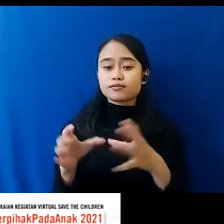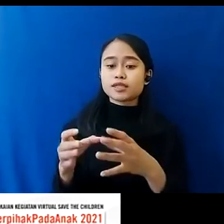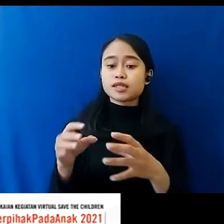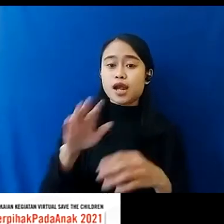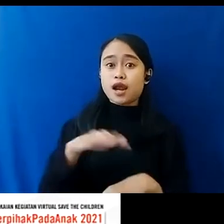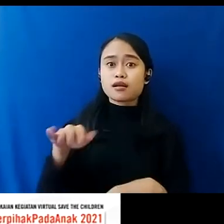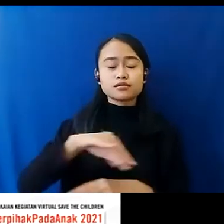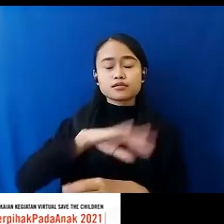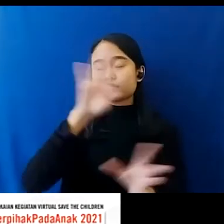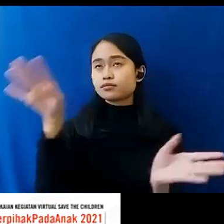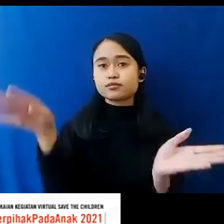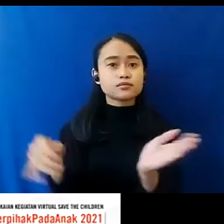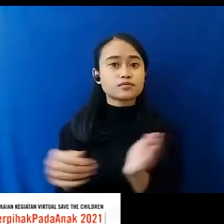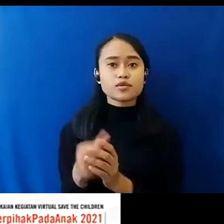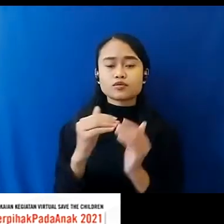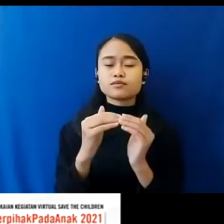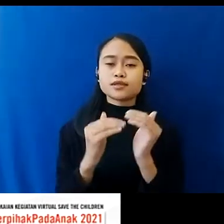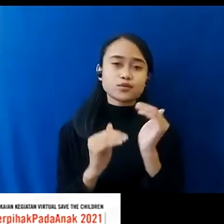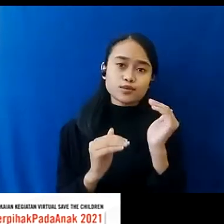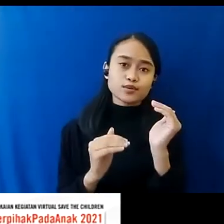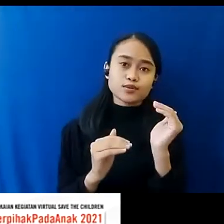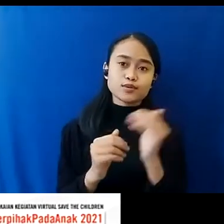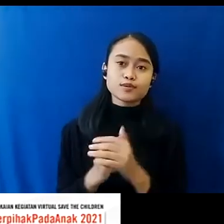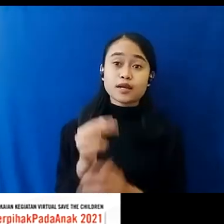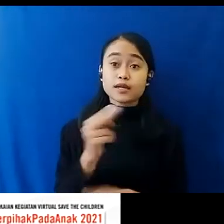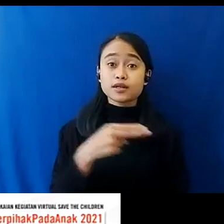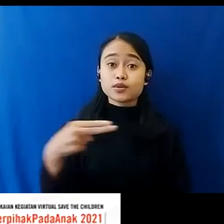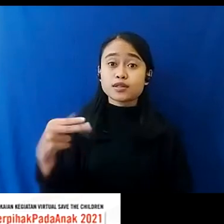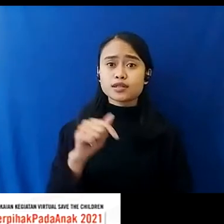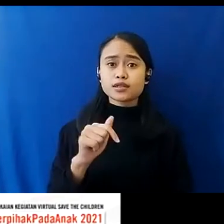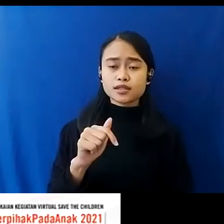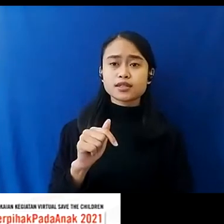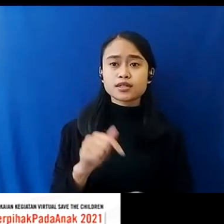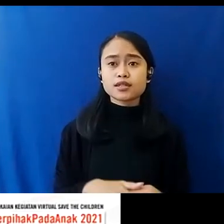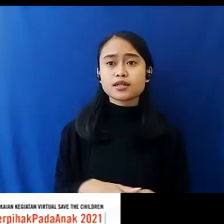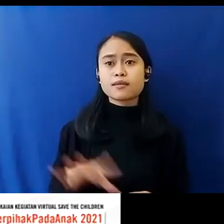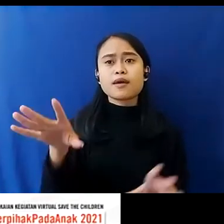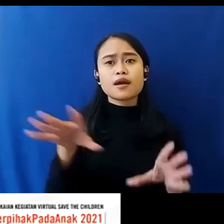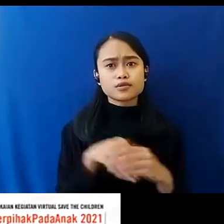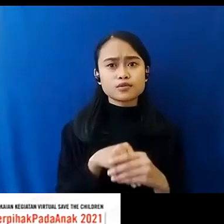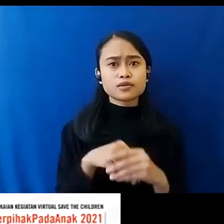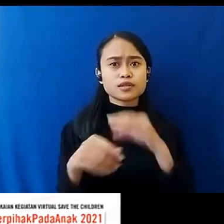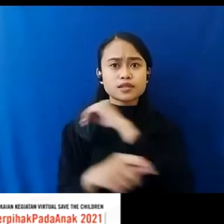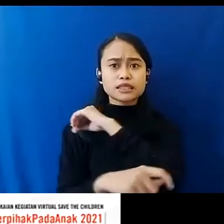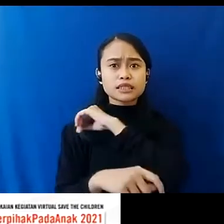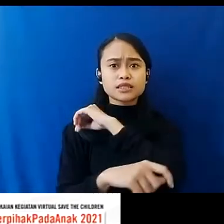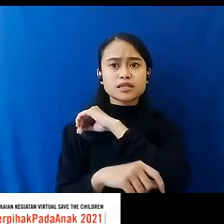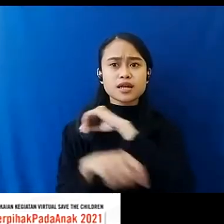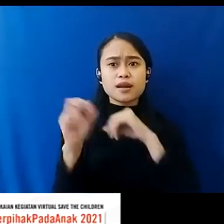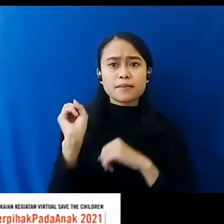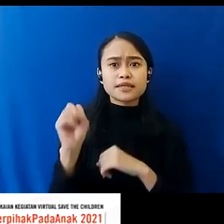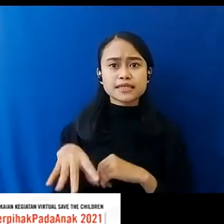Ini Menurun Capaiannya Ibu Vivi Dan Indonesia Ini Kabarnya Masuk Ke Negara Miskin